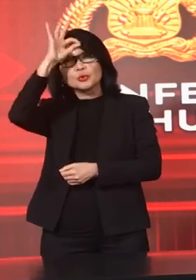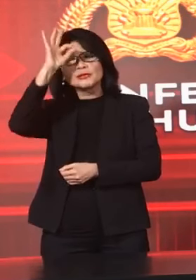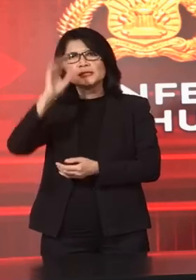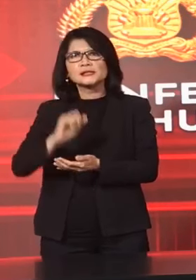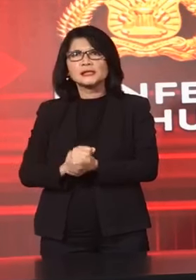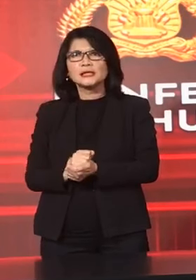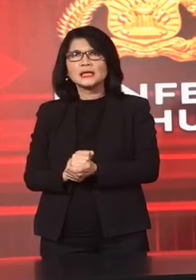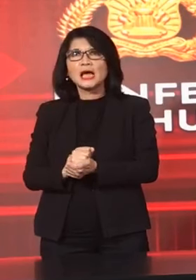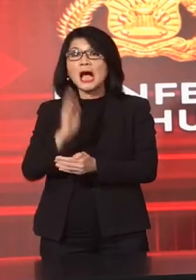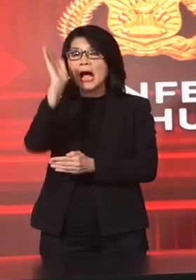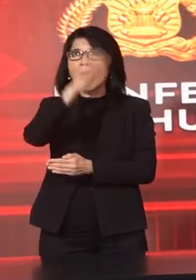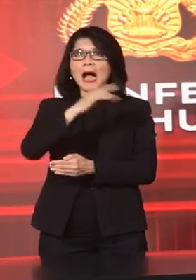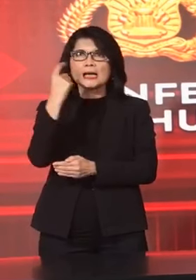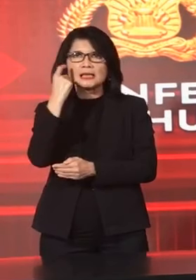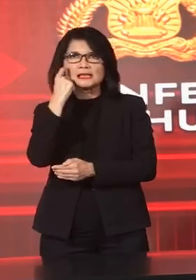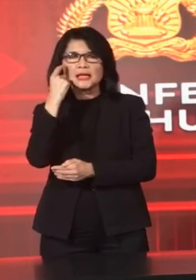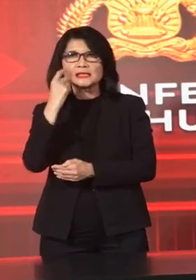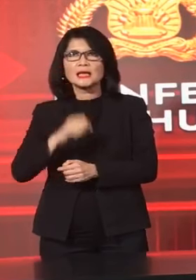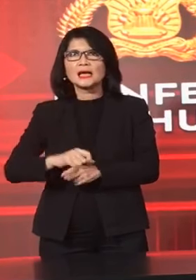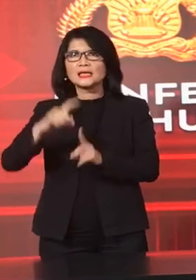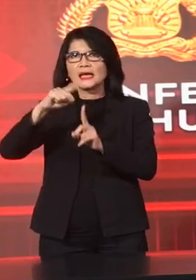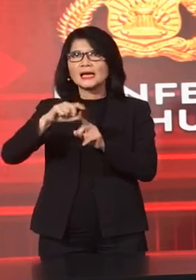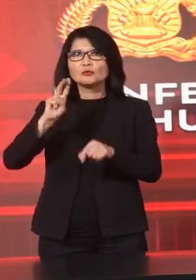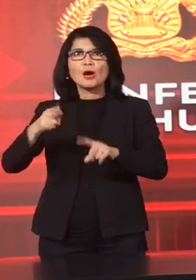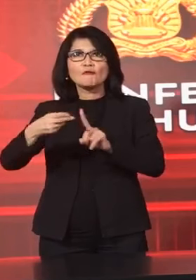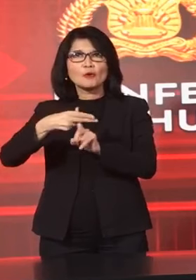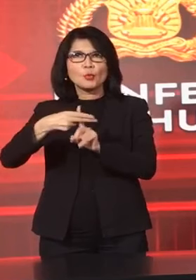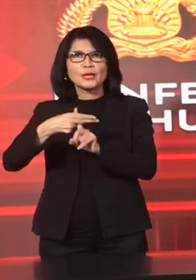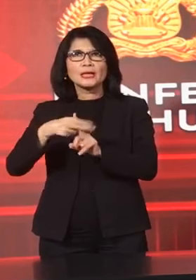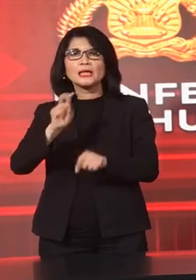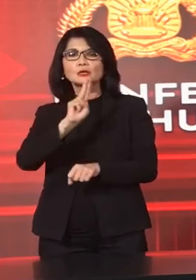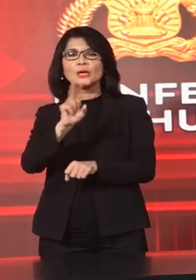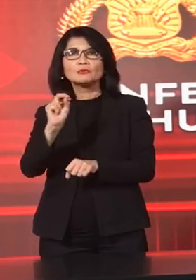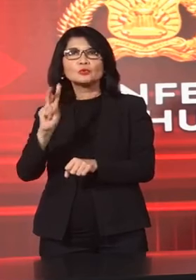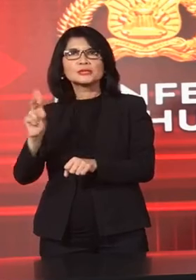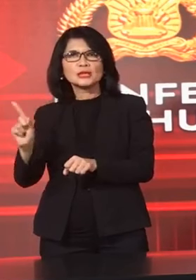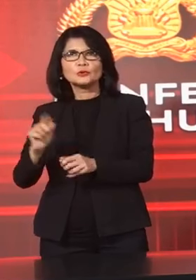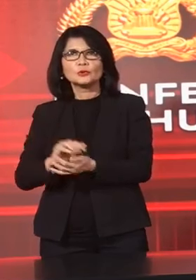Pada Hari Selasa Tanggal 2 Februari 2021